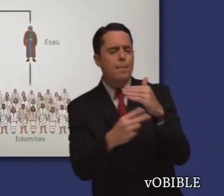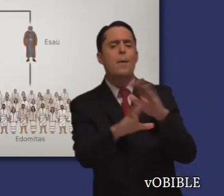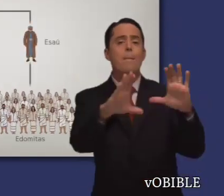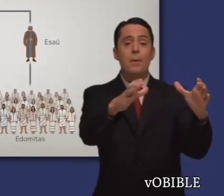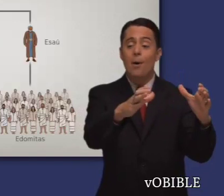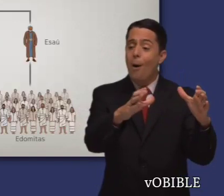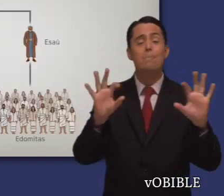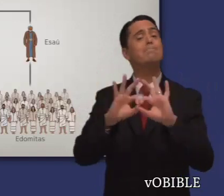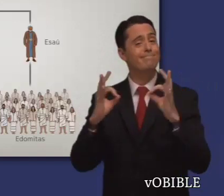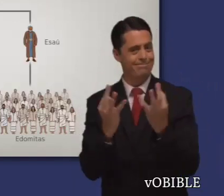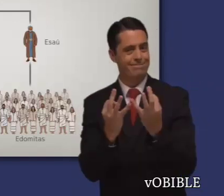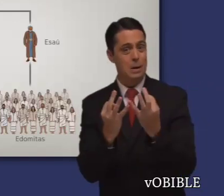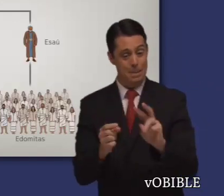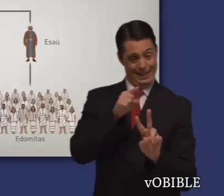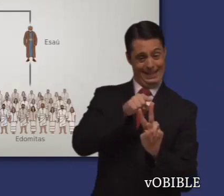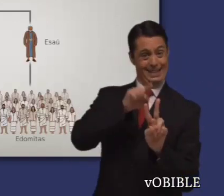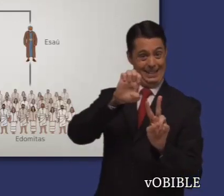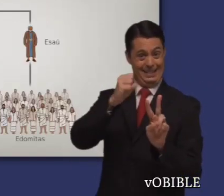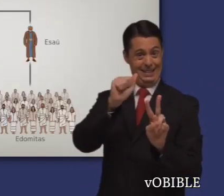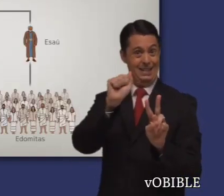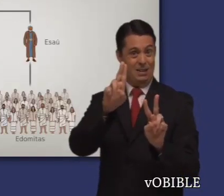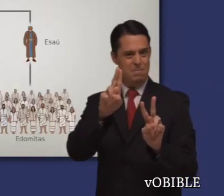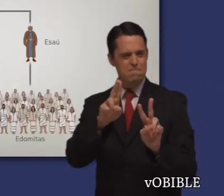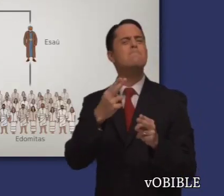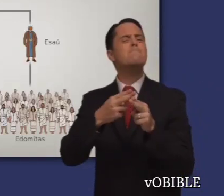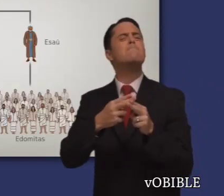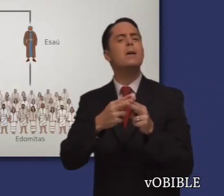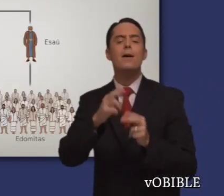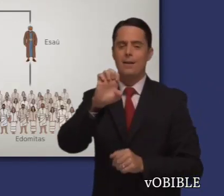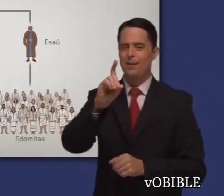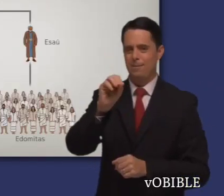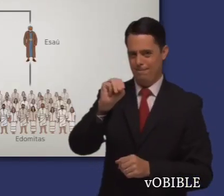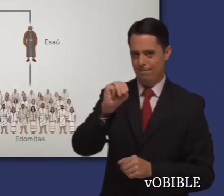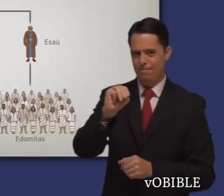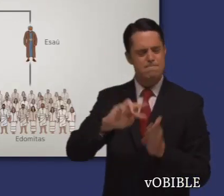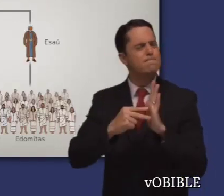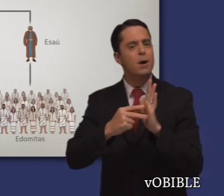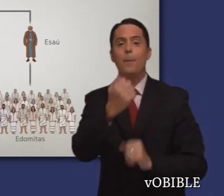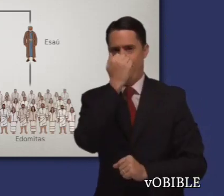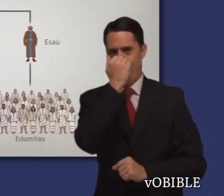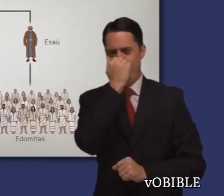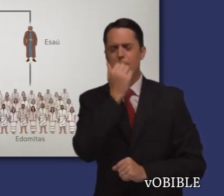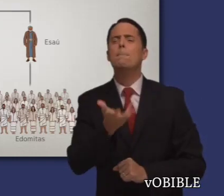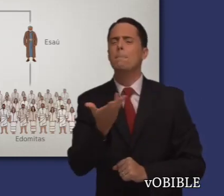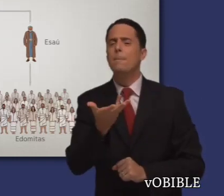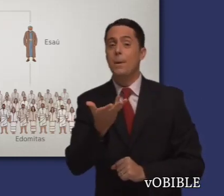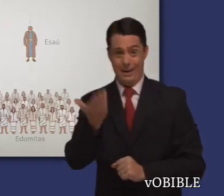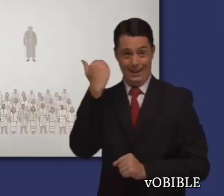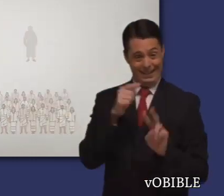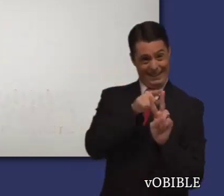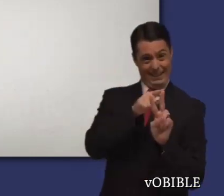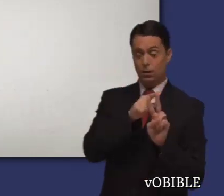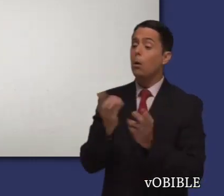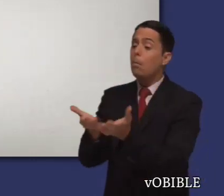Él recibió el nombre de Edom, que significa rojo, después de haber vendido su primogenitura por un guiso de lentejas de